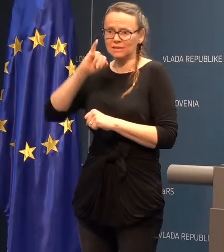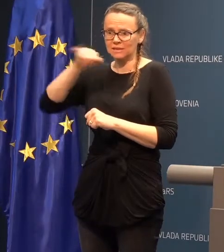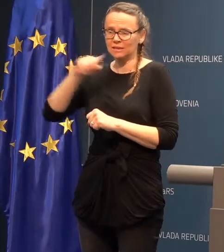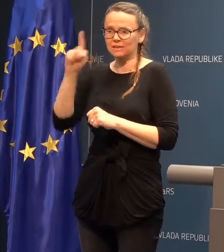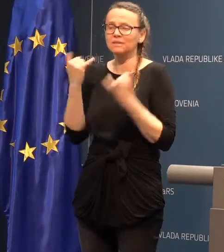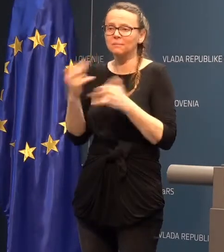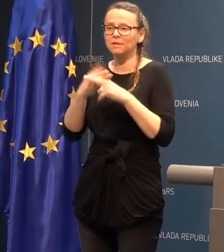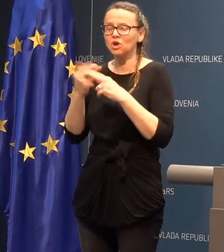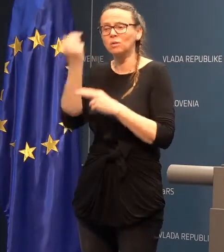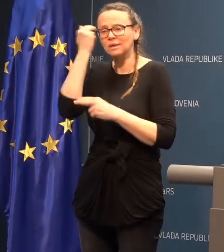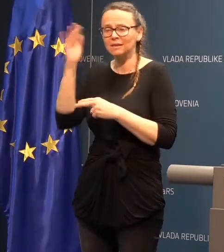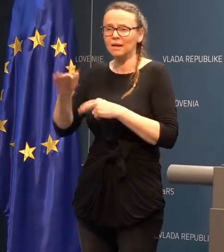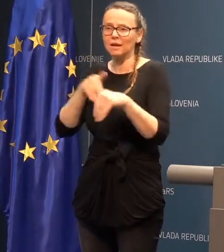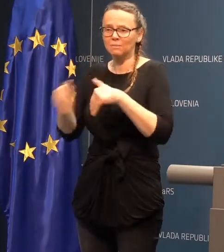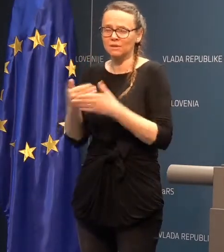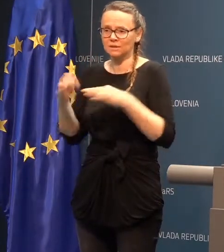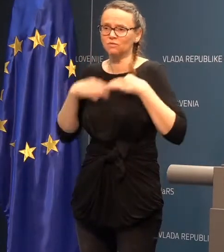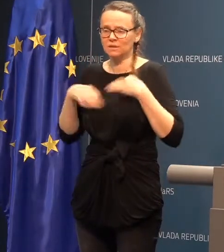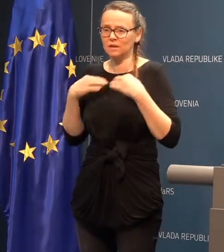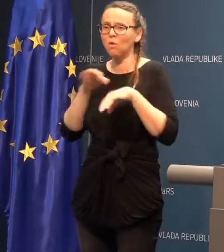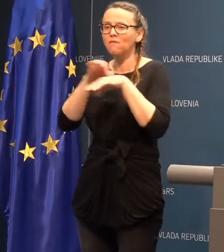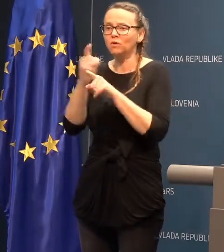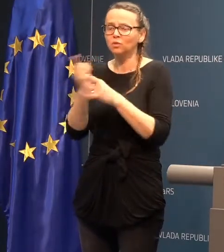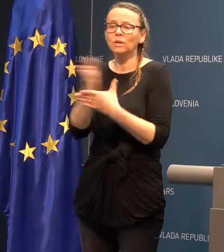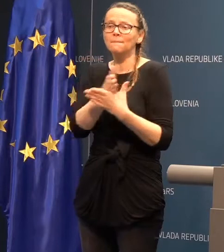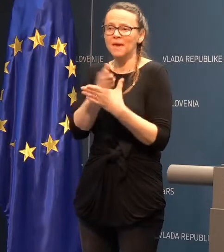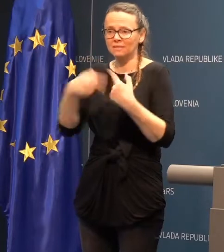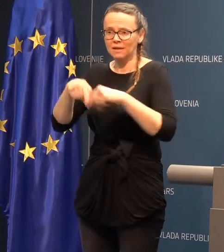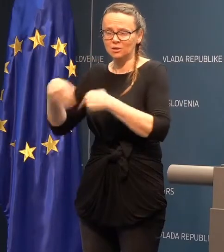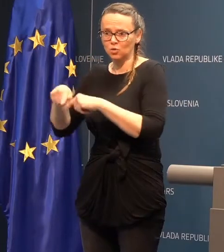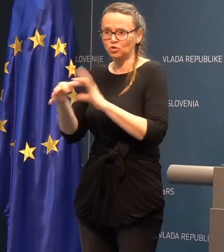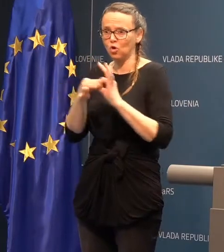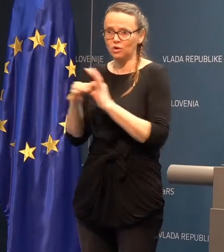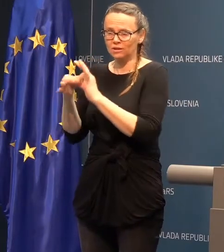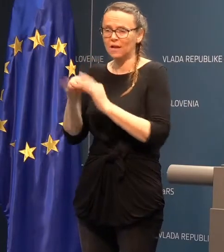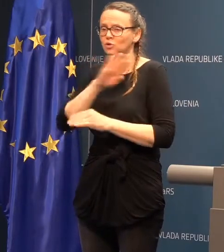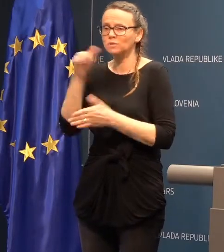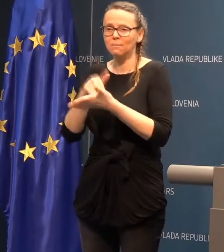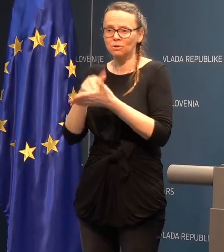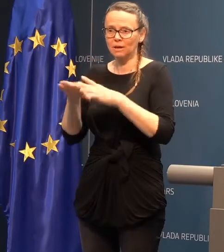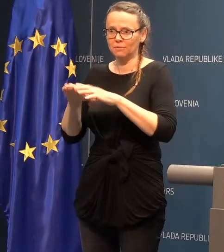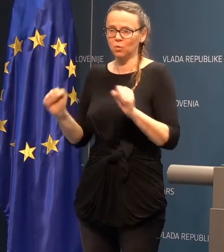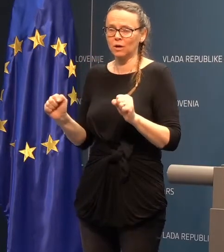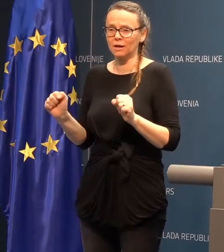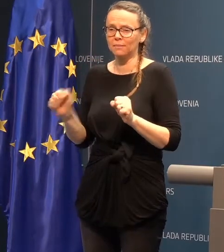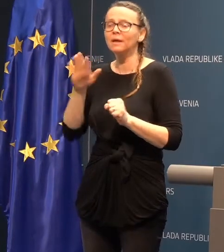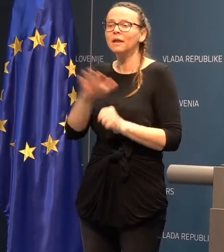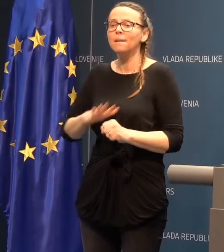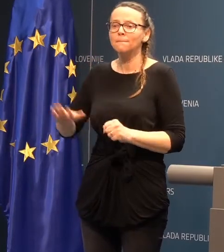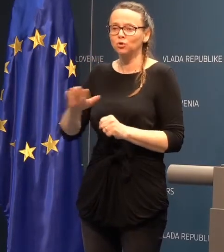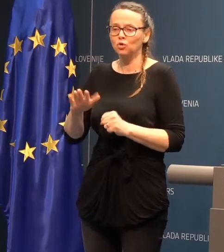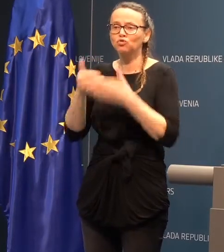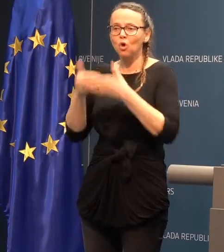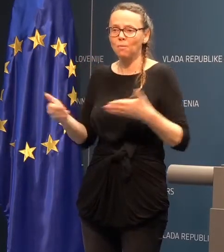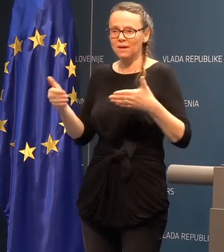sekretarka na Ministercu za zdrave, ki vodi tudi medresorsko koordinacijo oziroma pač vse potrebne ukrepe na področju